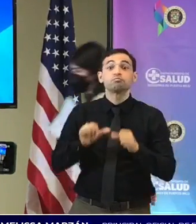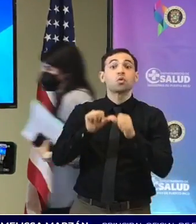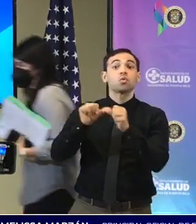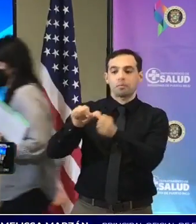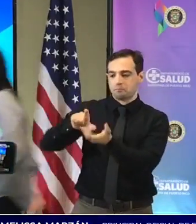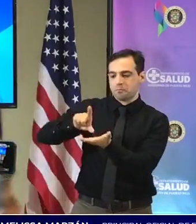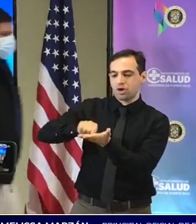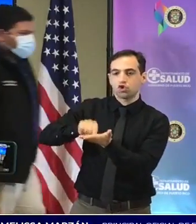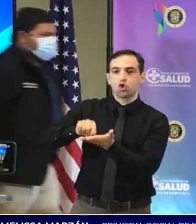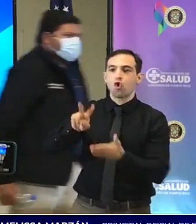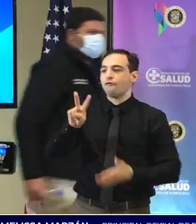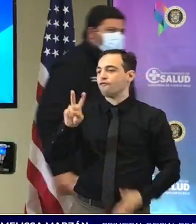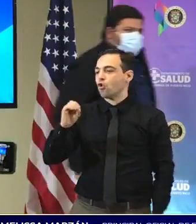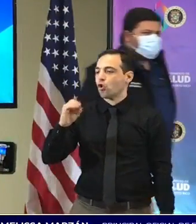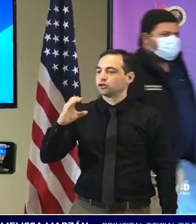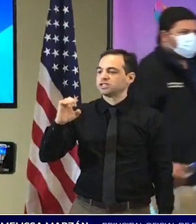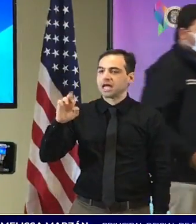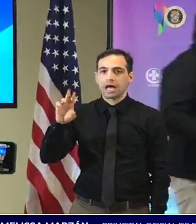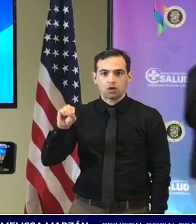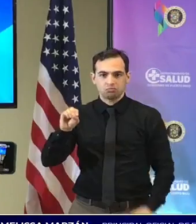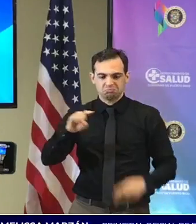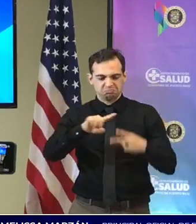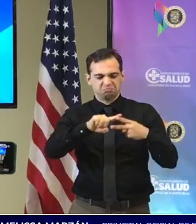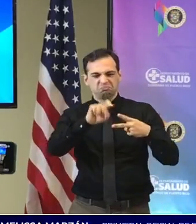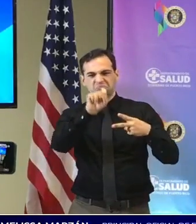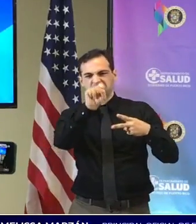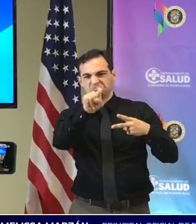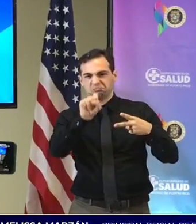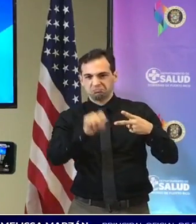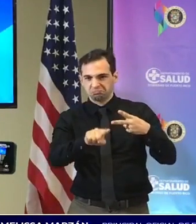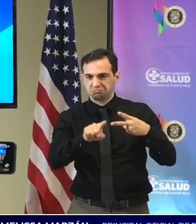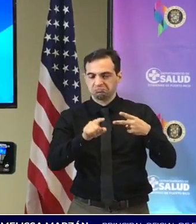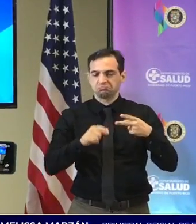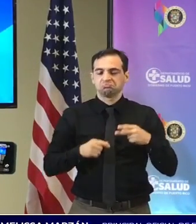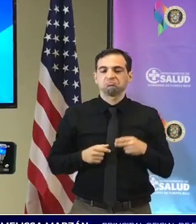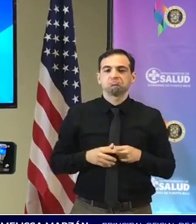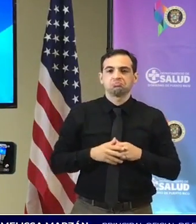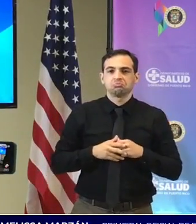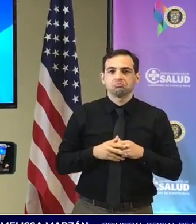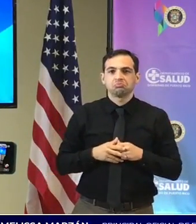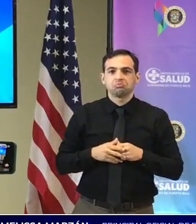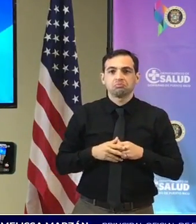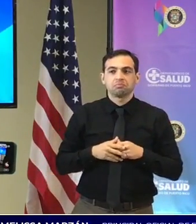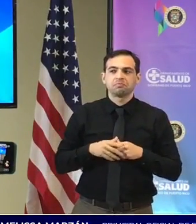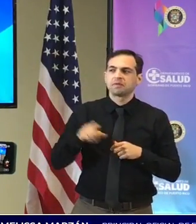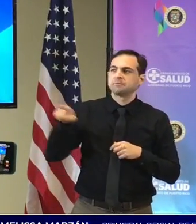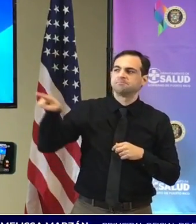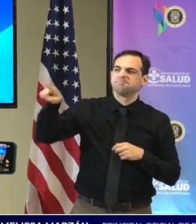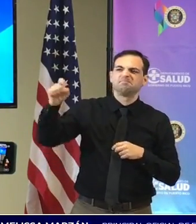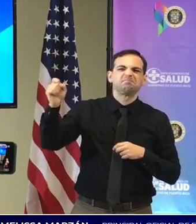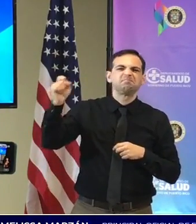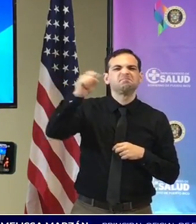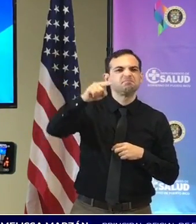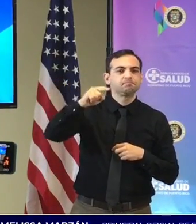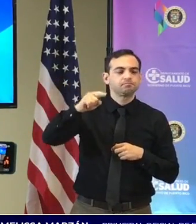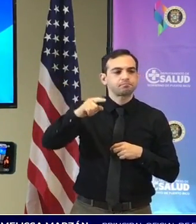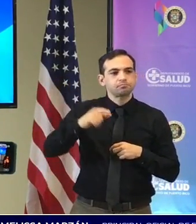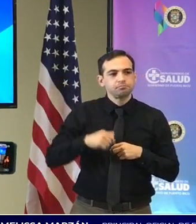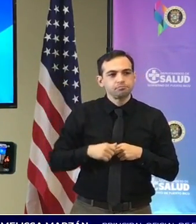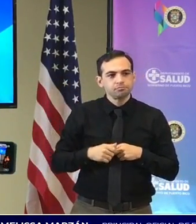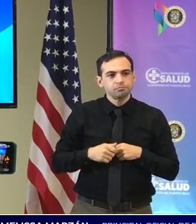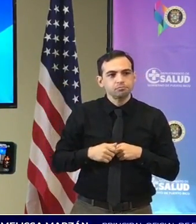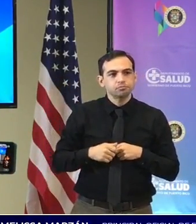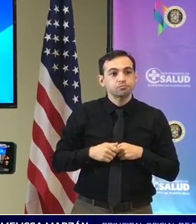preguntas las voy a hacer corridas me gustaría saber dándole un poquito de seguimiento a las preguntas de los compañeros cuántas multas se